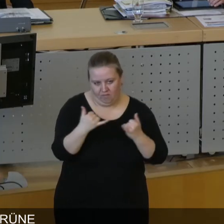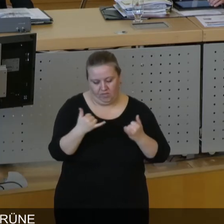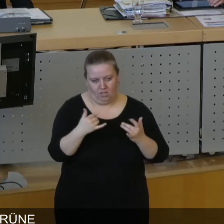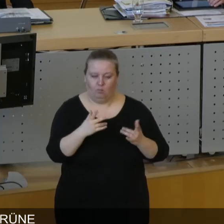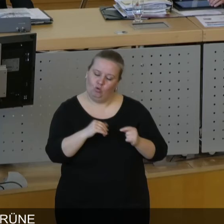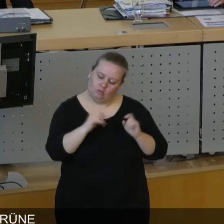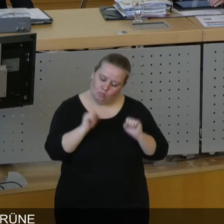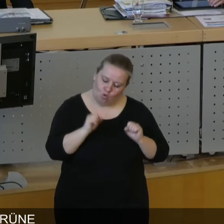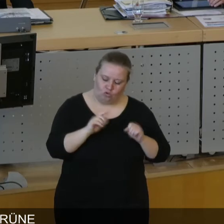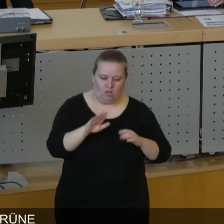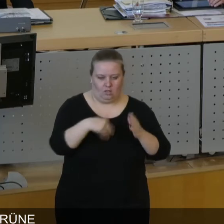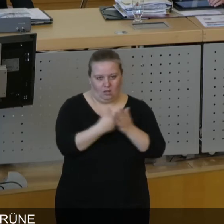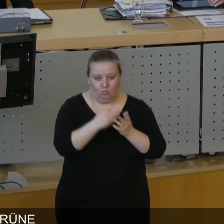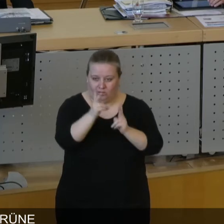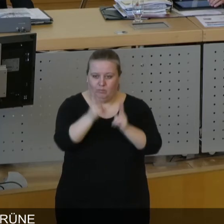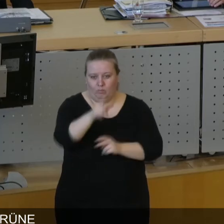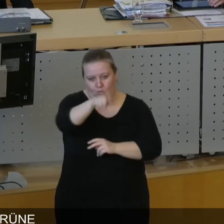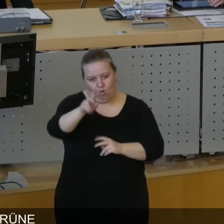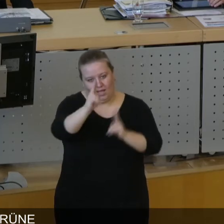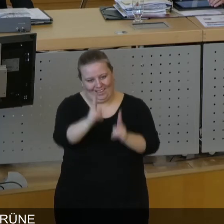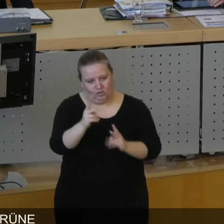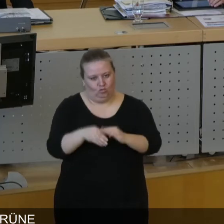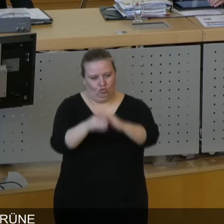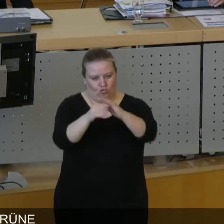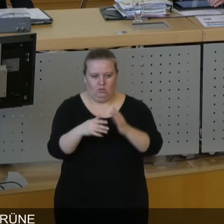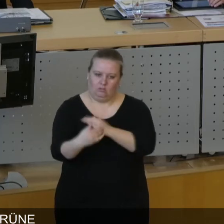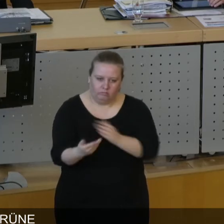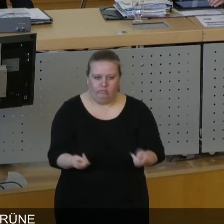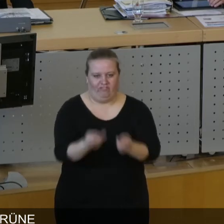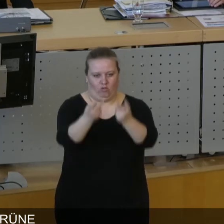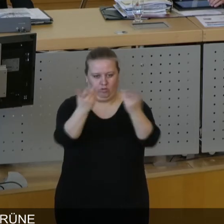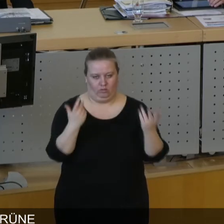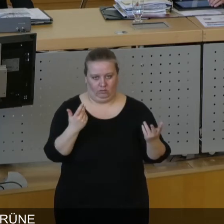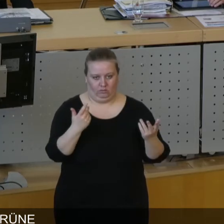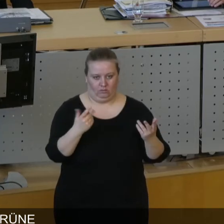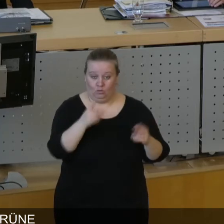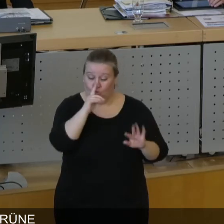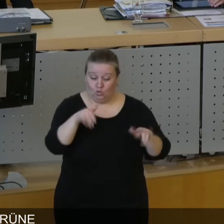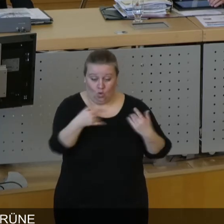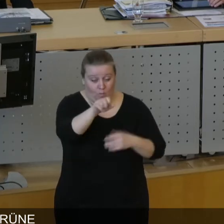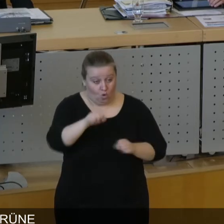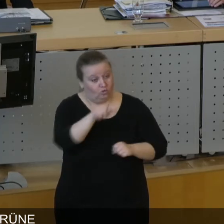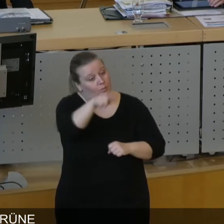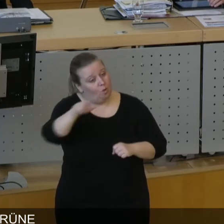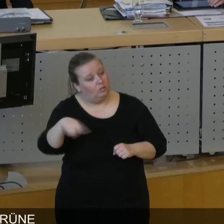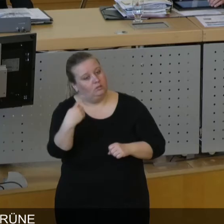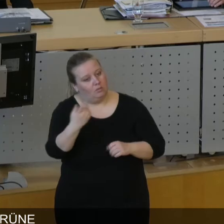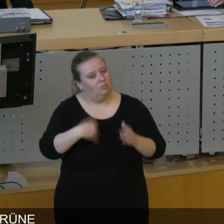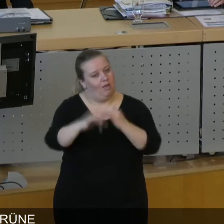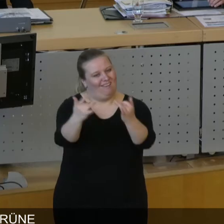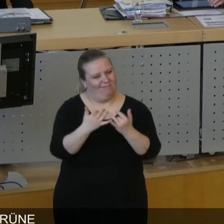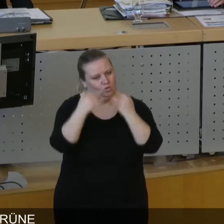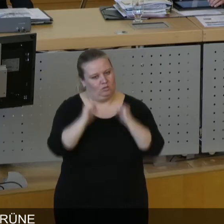indem wir die Möglichkeiten und die Rechte der Bürgerinnen und Bürger selbst stärken. Nur so erhalten die Bürgerinnen und Bürger tatsächlich mehr